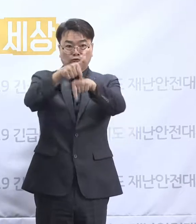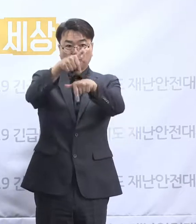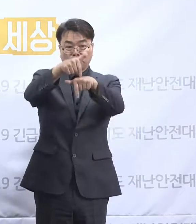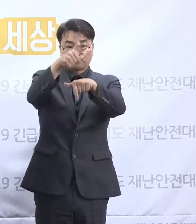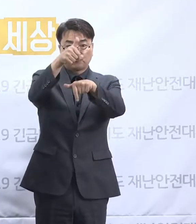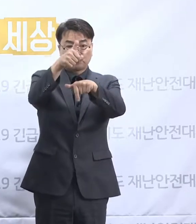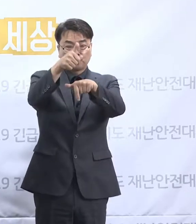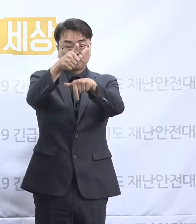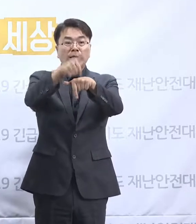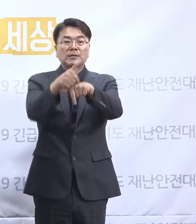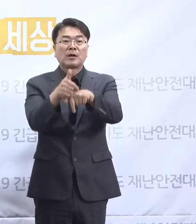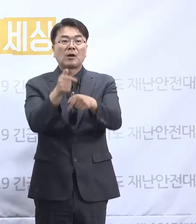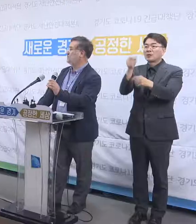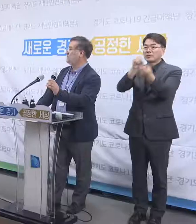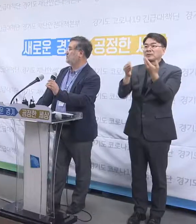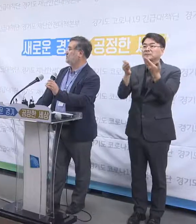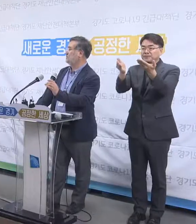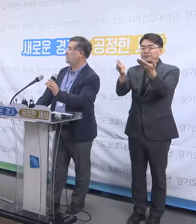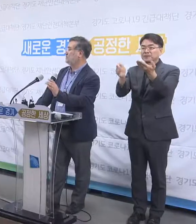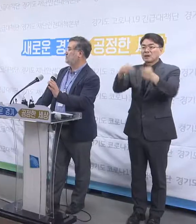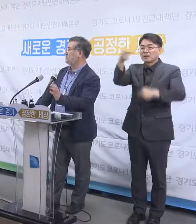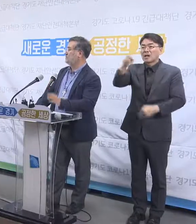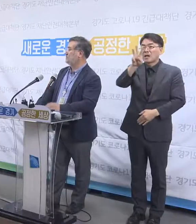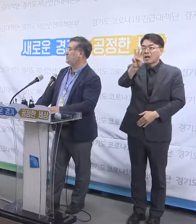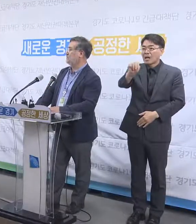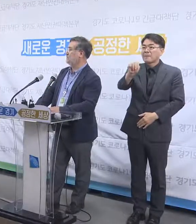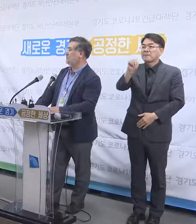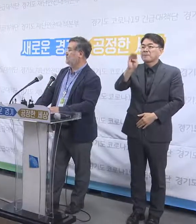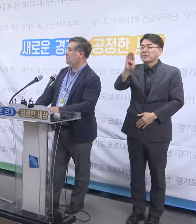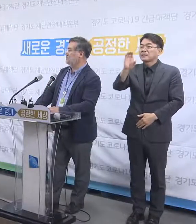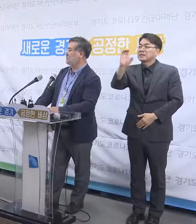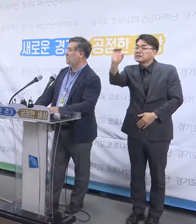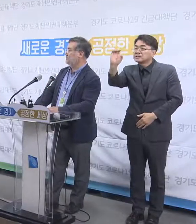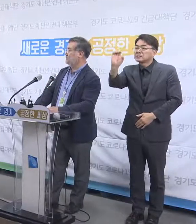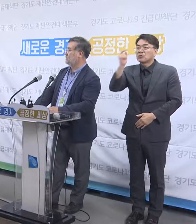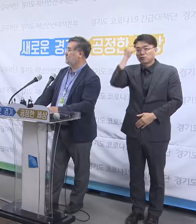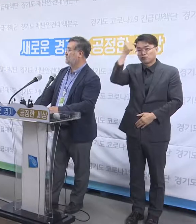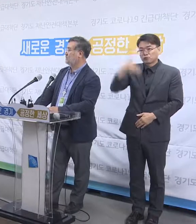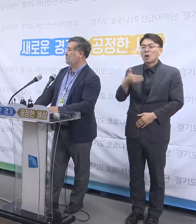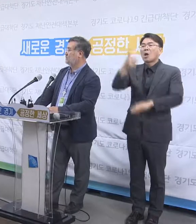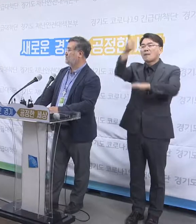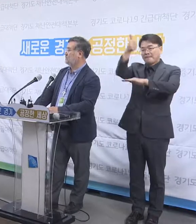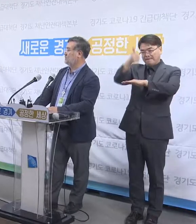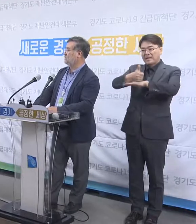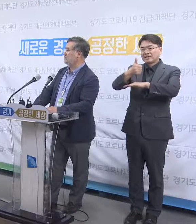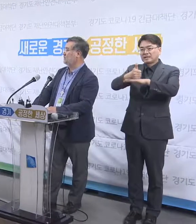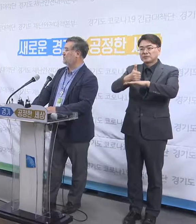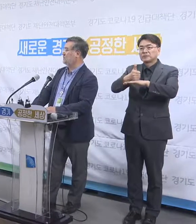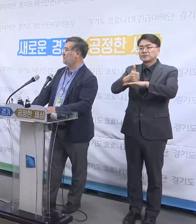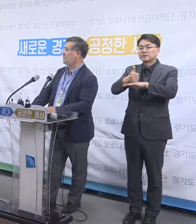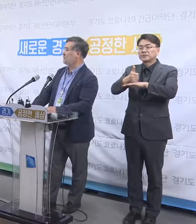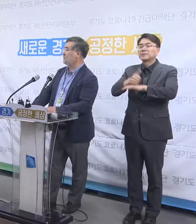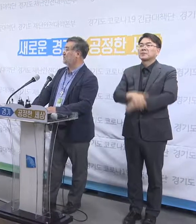양해해 주신다면 mbc 홍의표 기자님의 질문을 끝으로 마무리할까 하는데요.